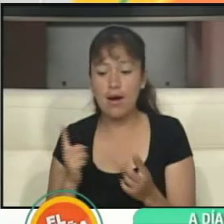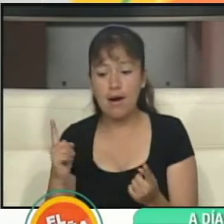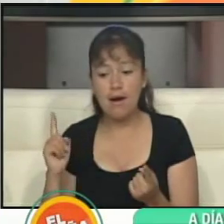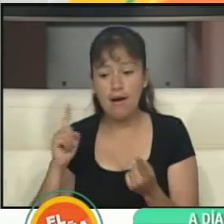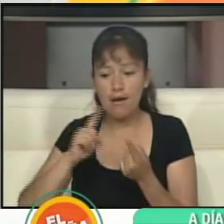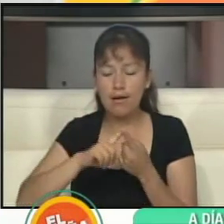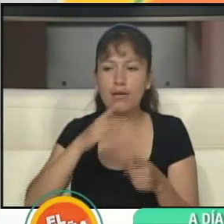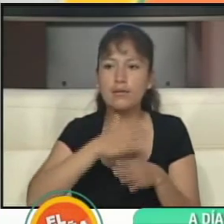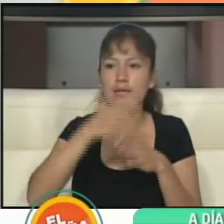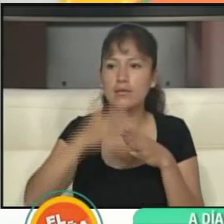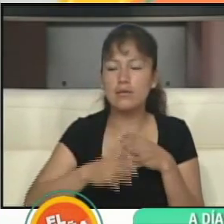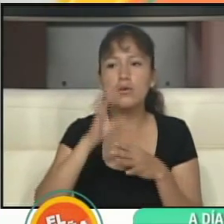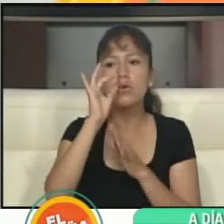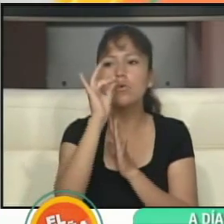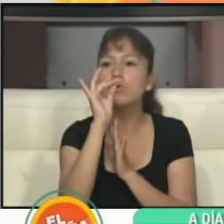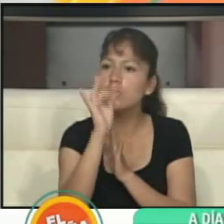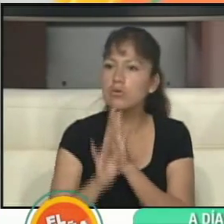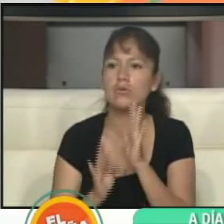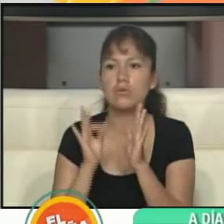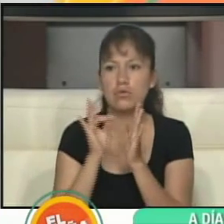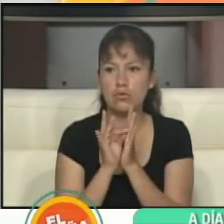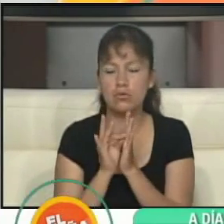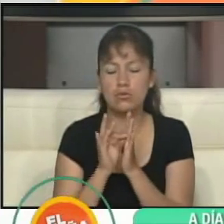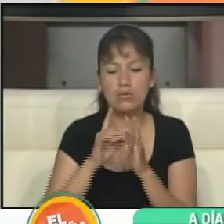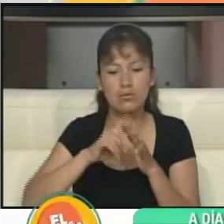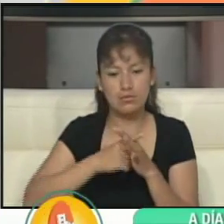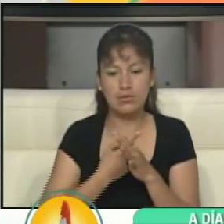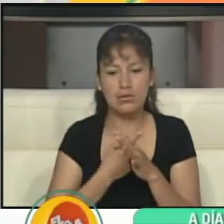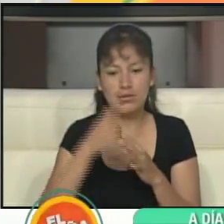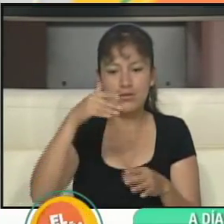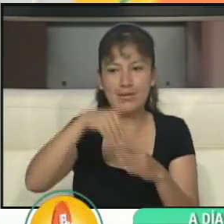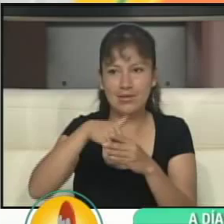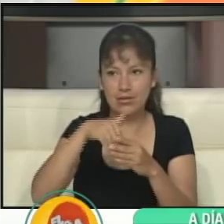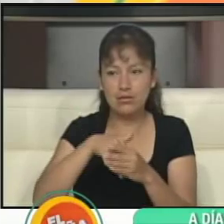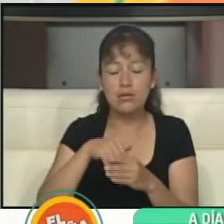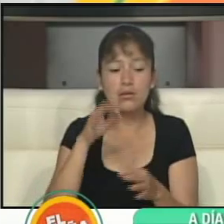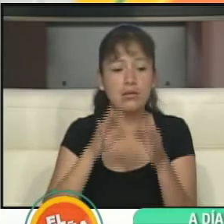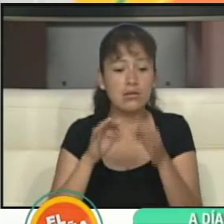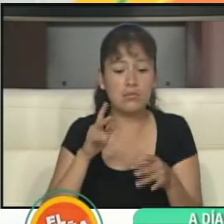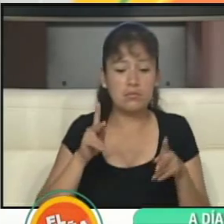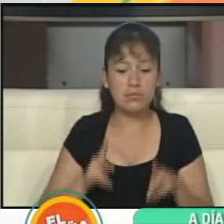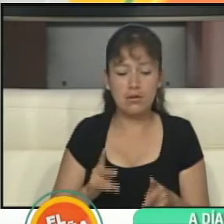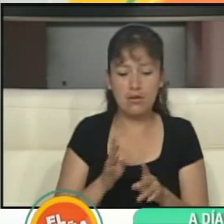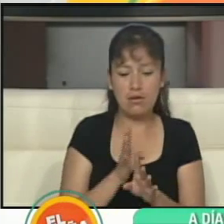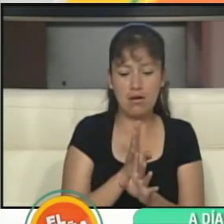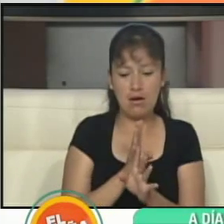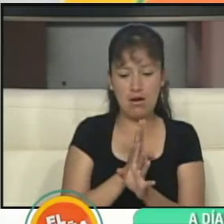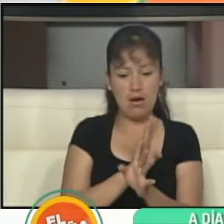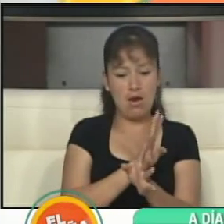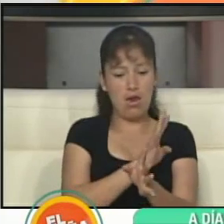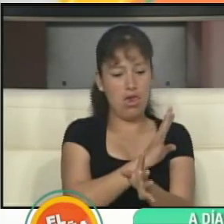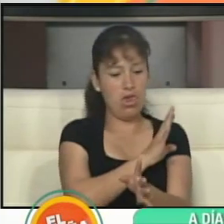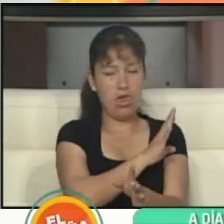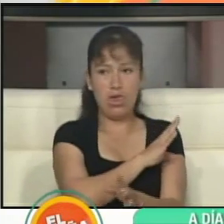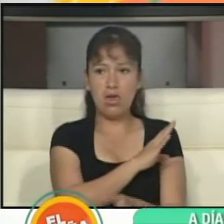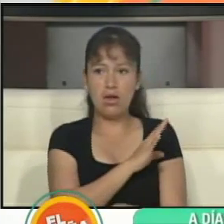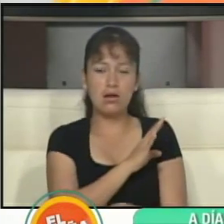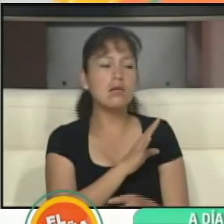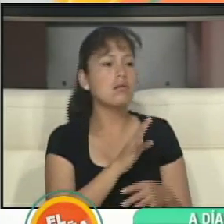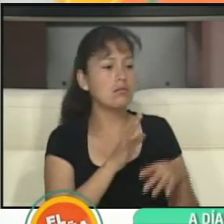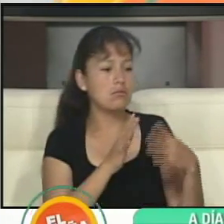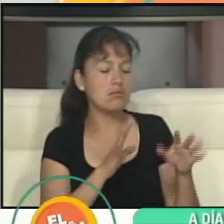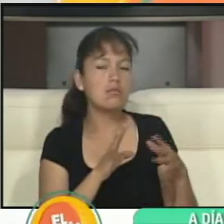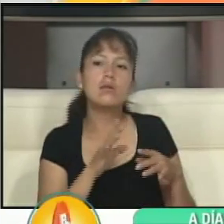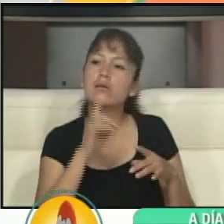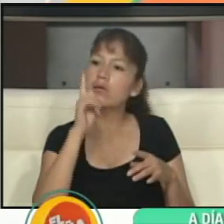ocho horas de jornada electoral. Y en el caso de que haya un ciudadano que esté en fila y haya llegado en las 8 horas, y ahí